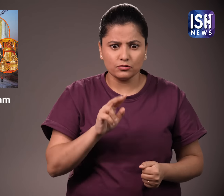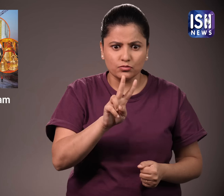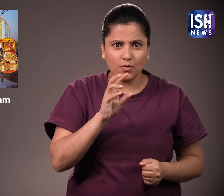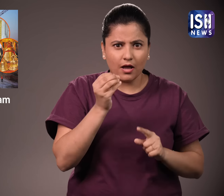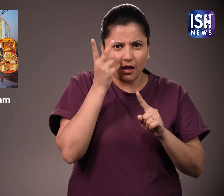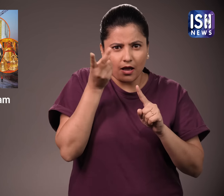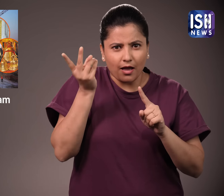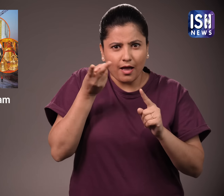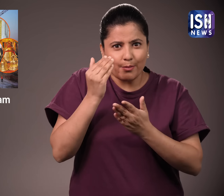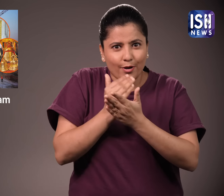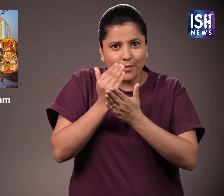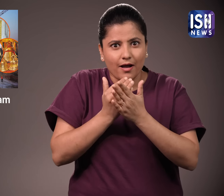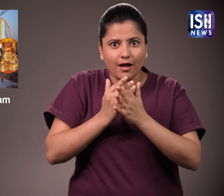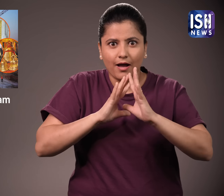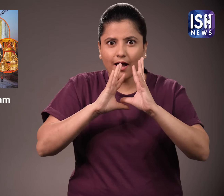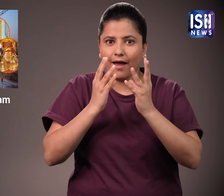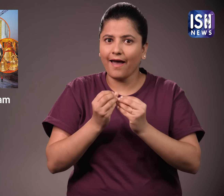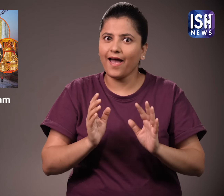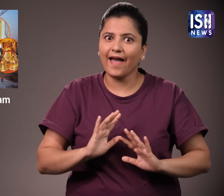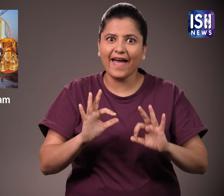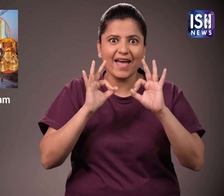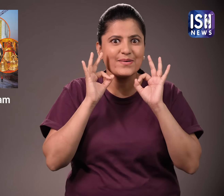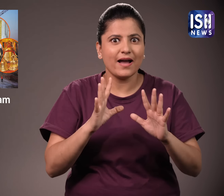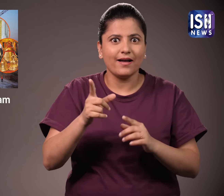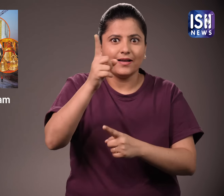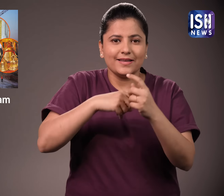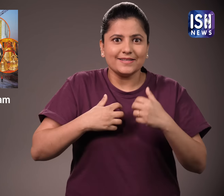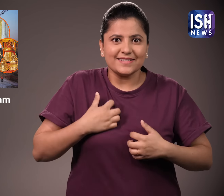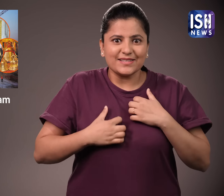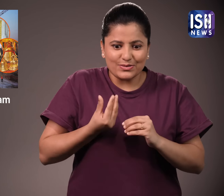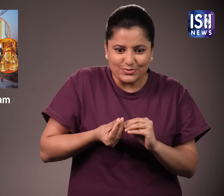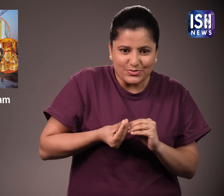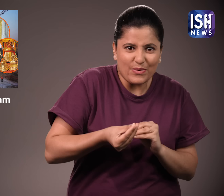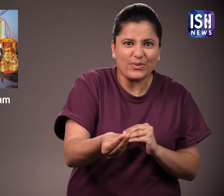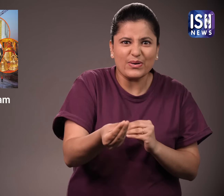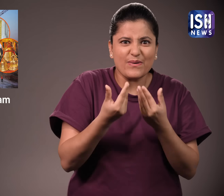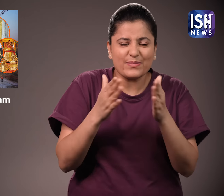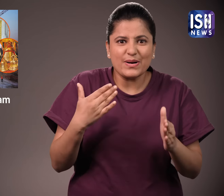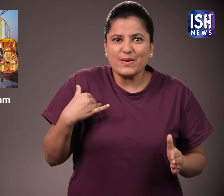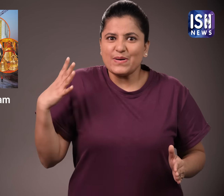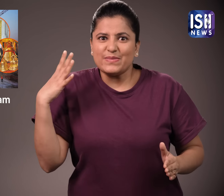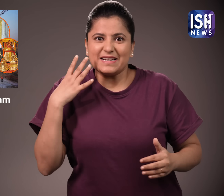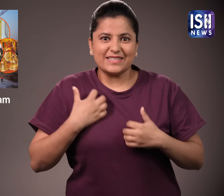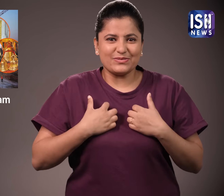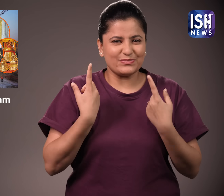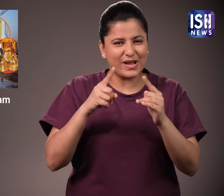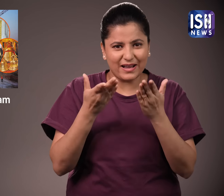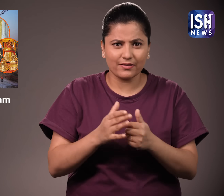क्या आपने सूची देखी क्या यह अध्वुत नहीं थी और घाटन समारों को लेकर हर कोई उत्साहित है